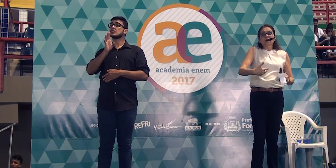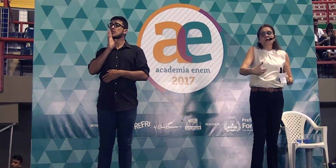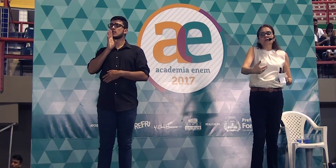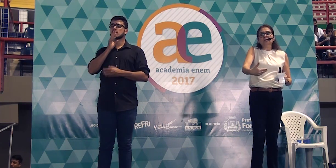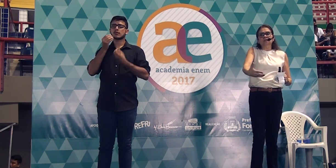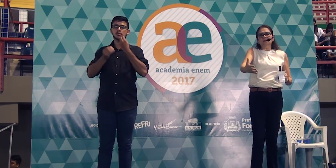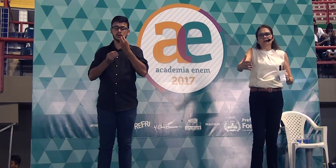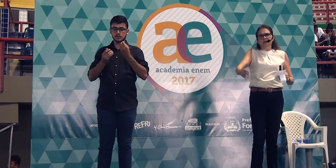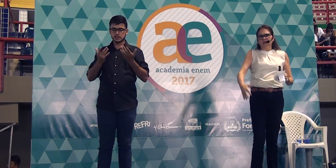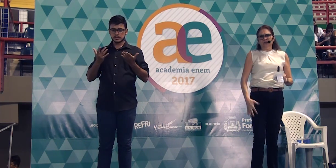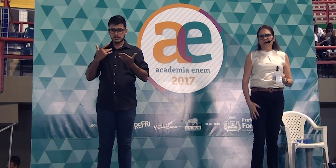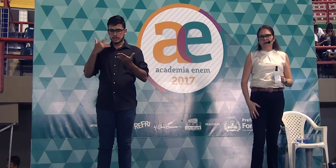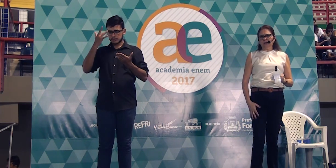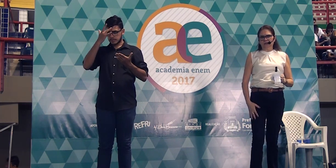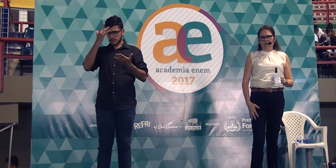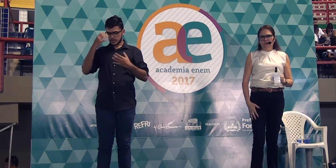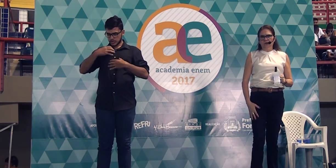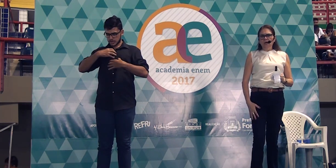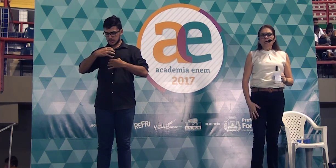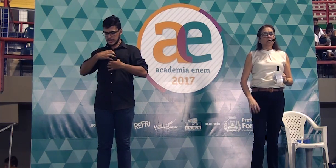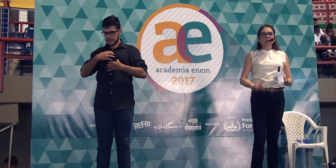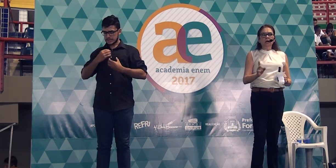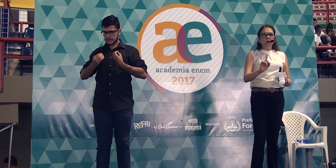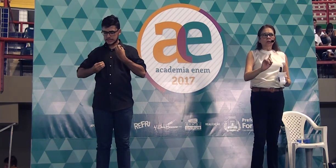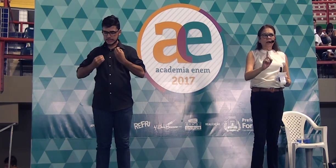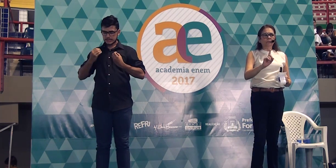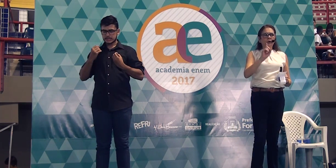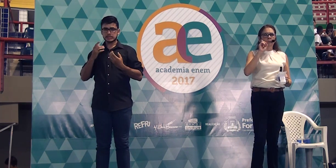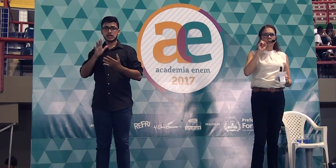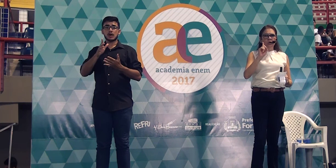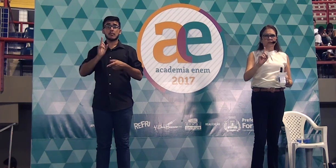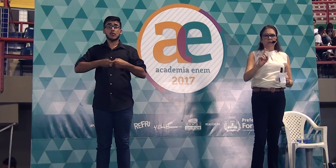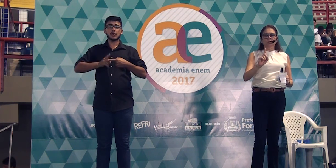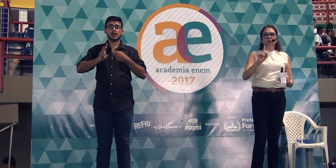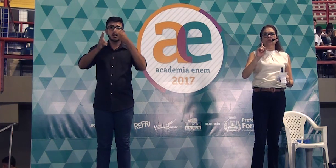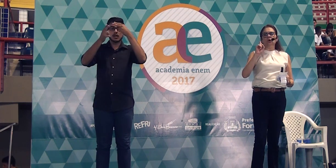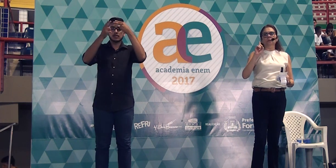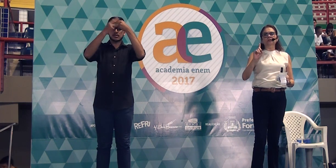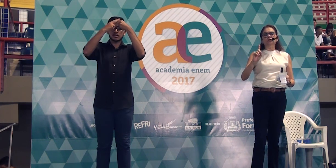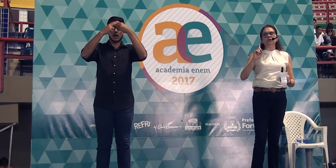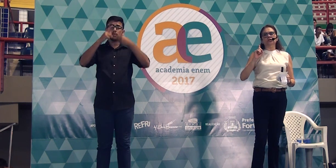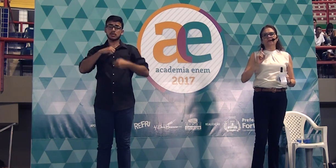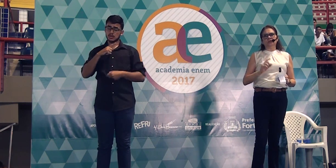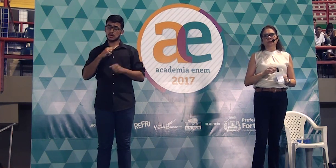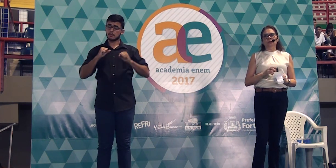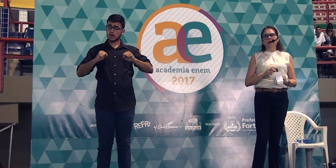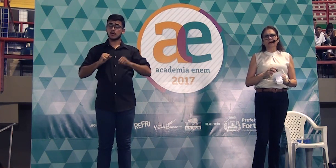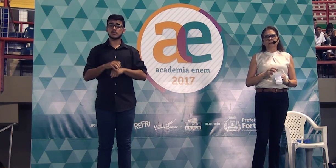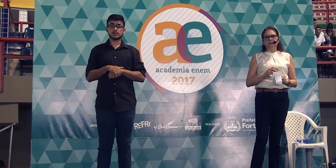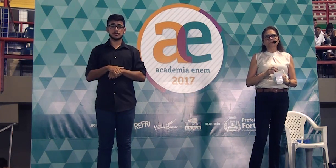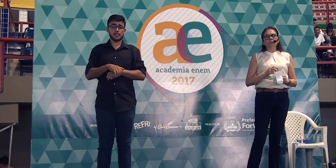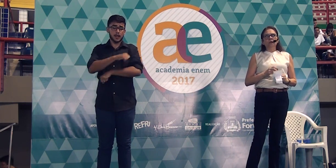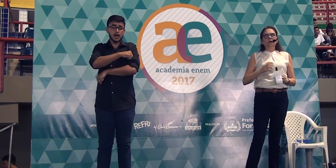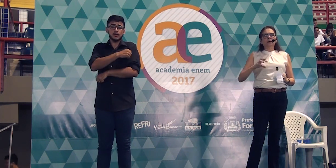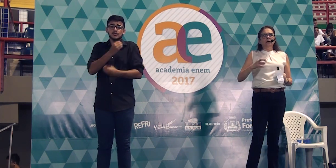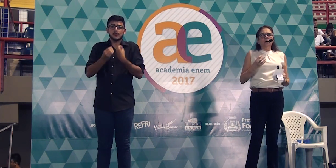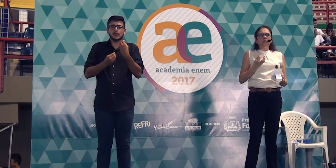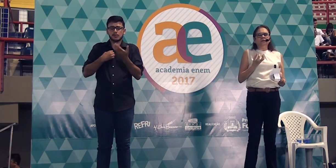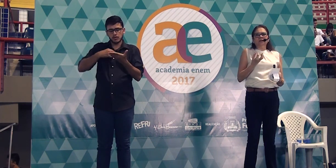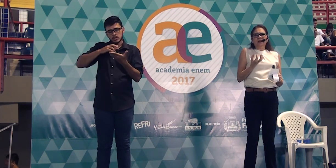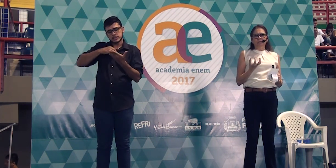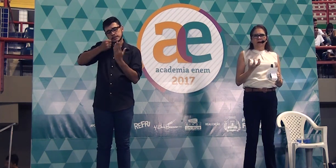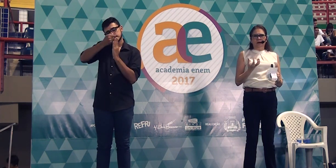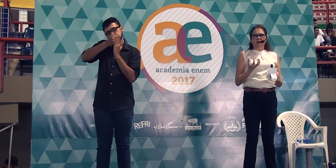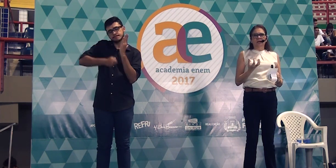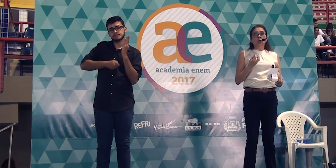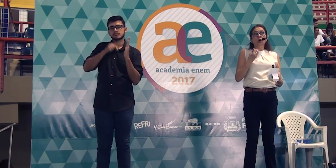e nem consiga resolver a redação. e não é propósito de comissões de vestibulares criar